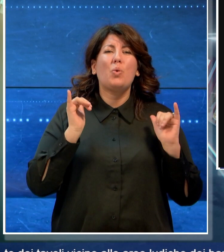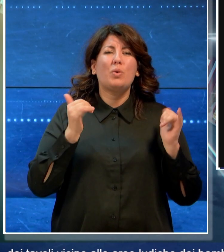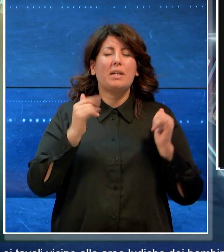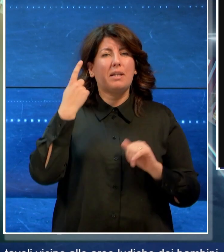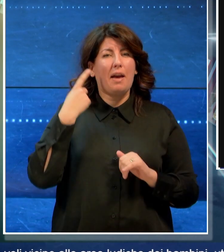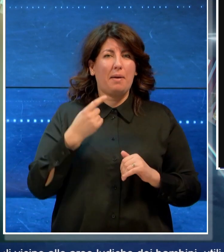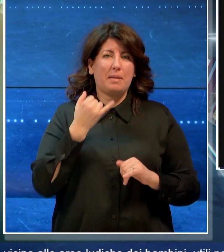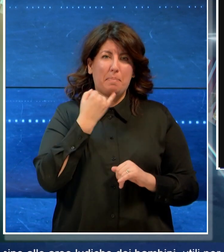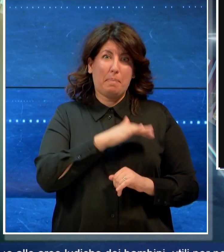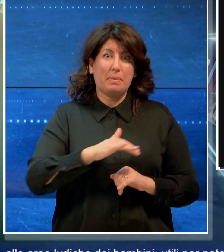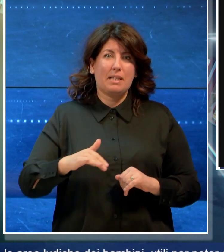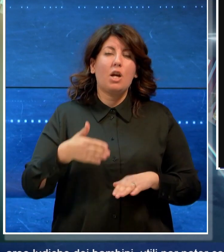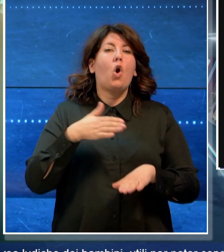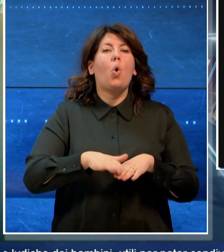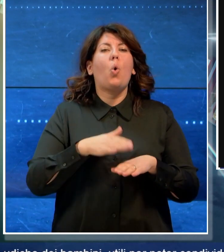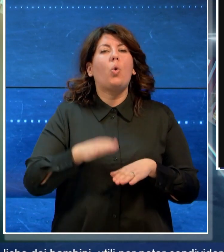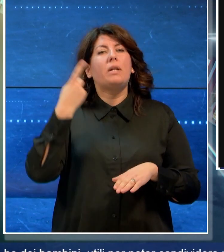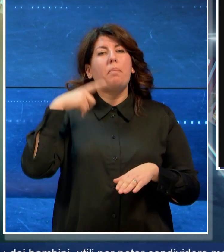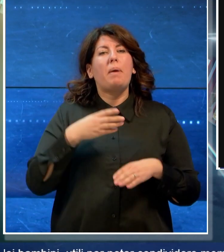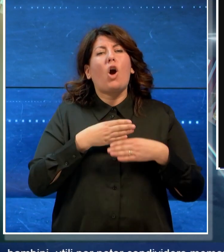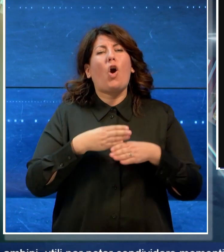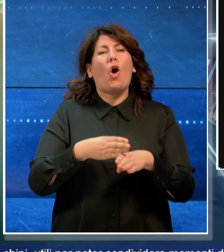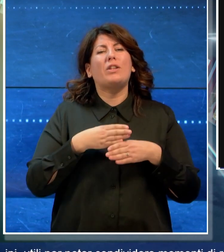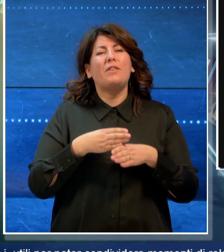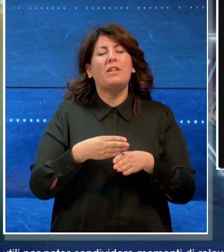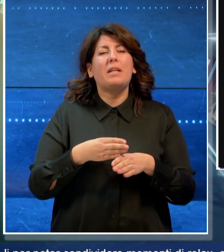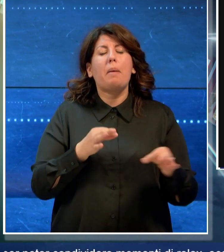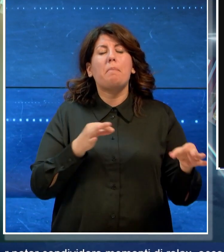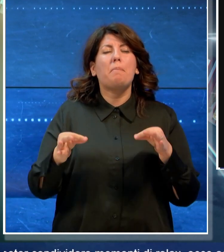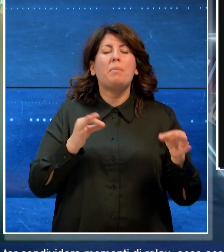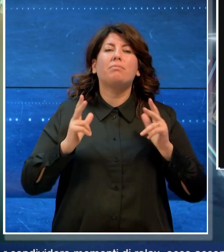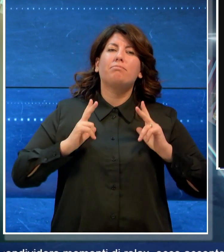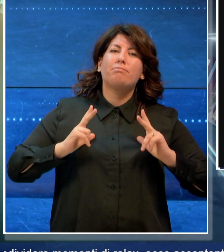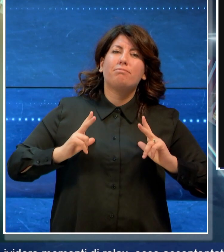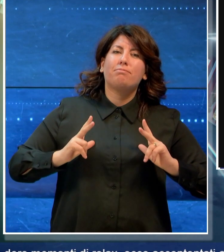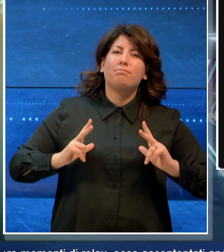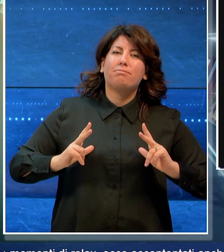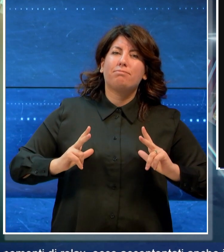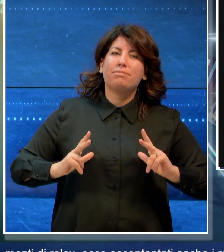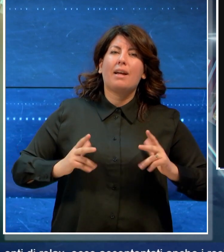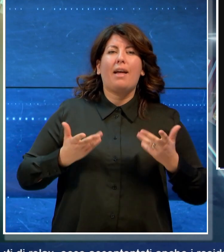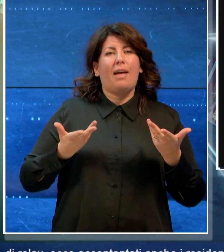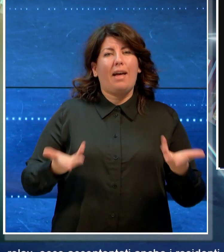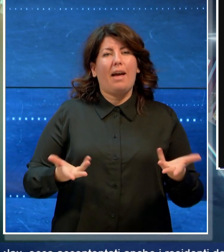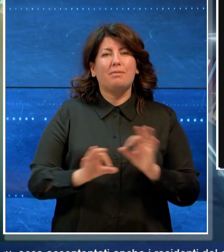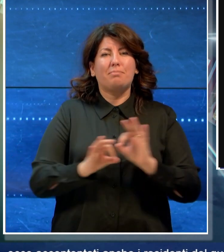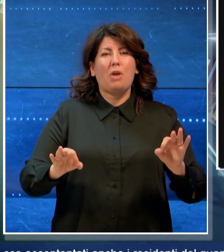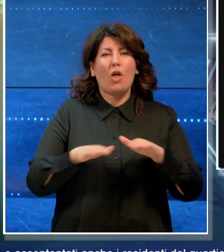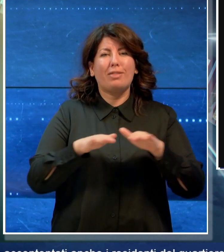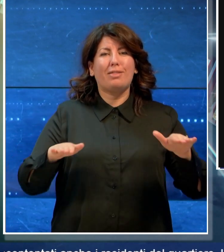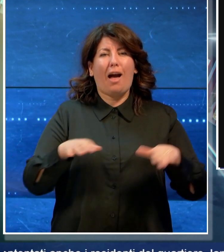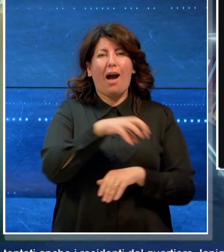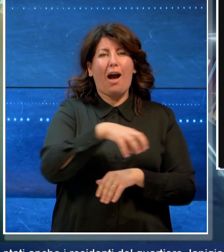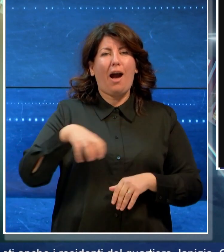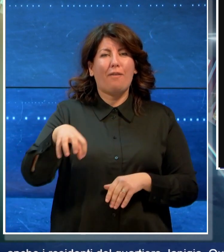utili per poter condividere momenti di relax, ecco accontentati anche i